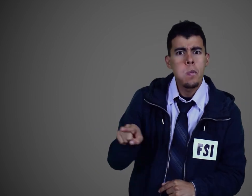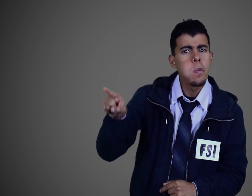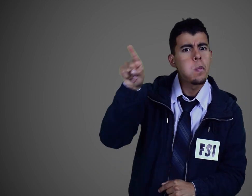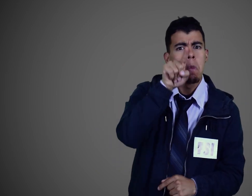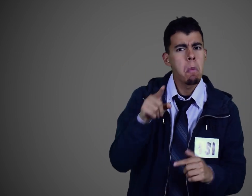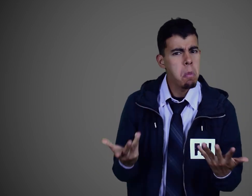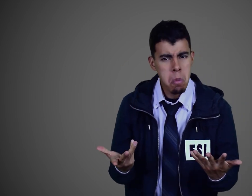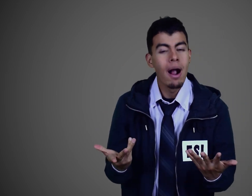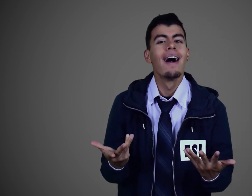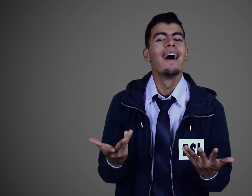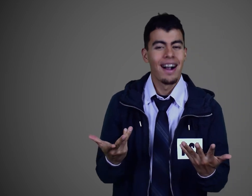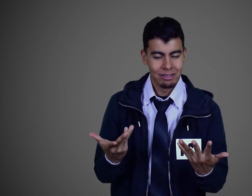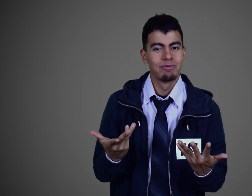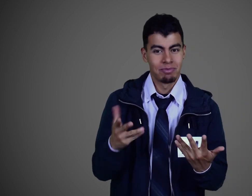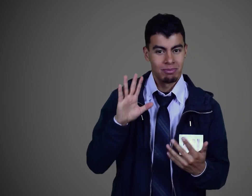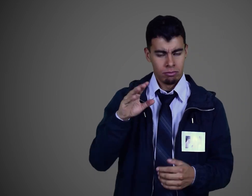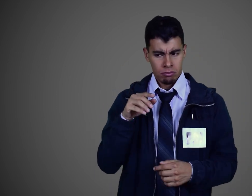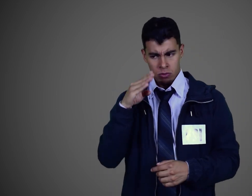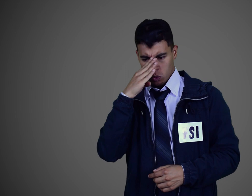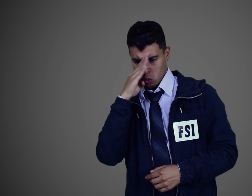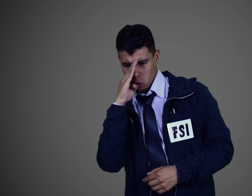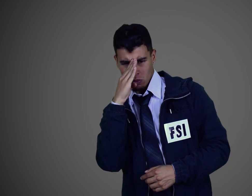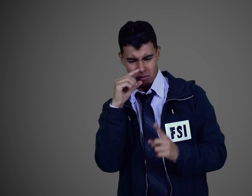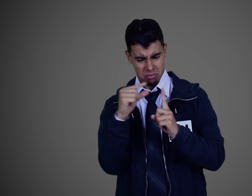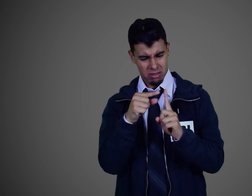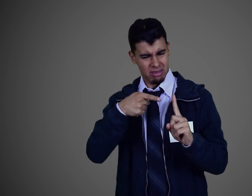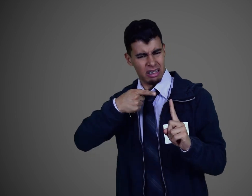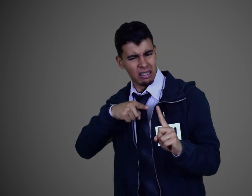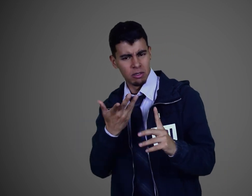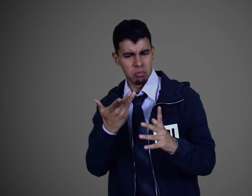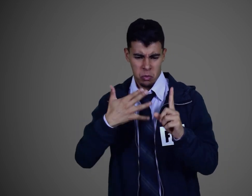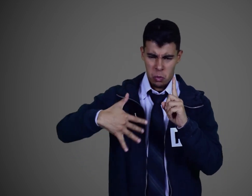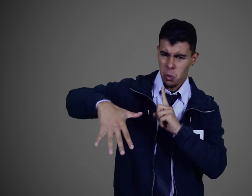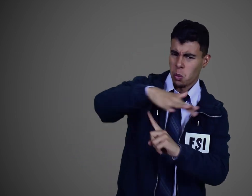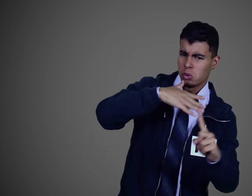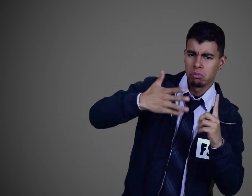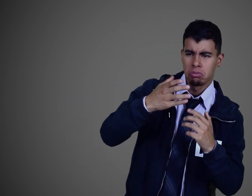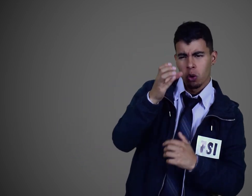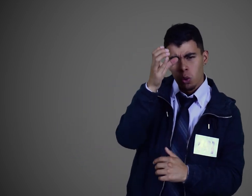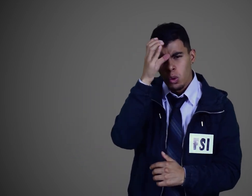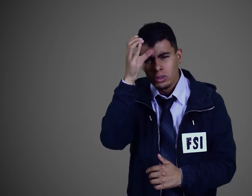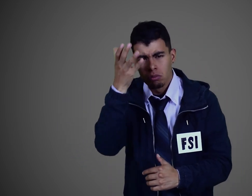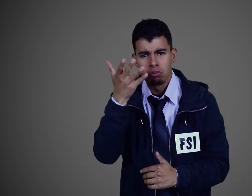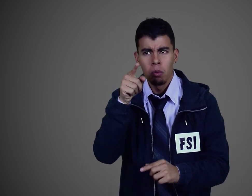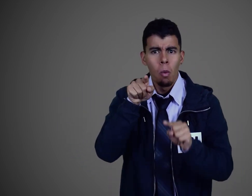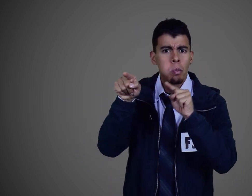colombiana pueden experimentar dudas frente a términos, falta de contexto, duda de conceptos,